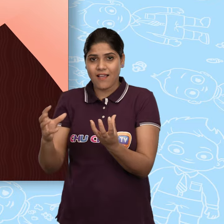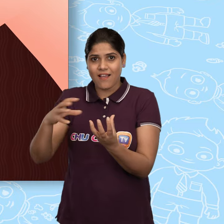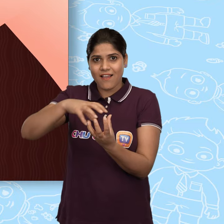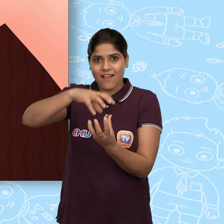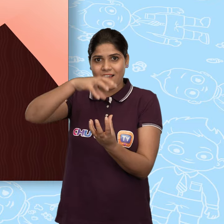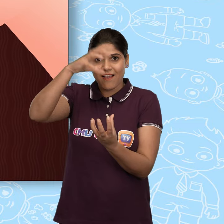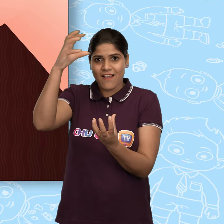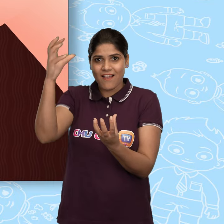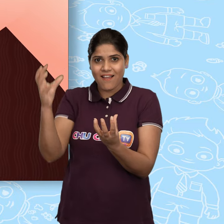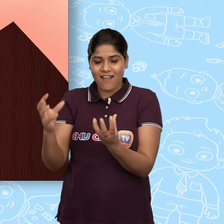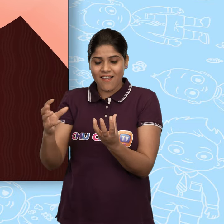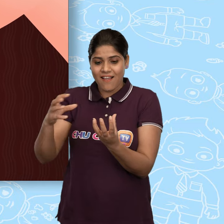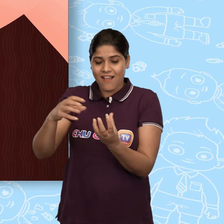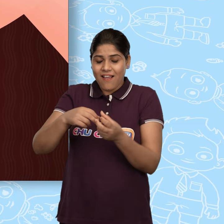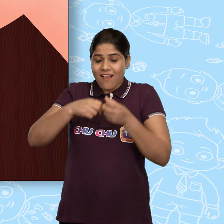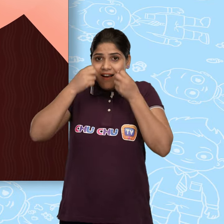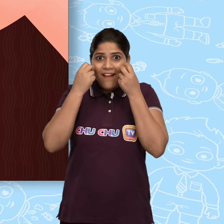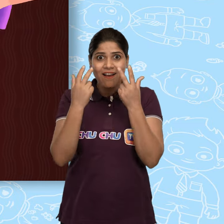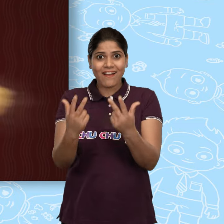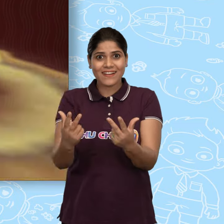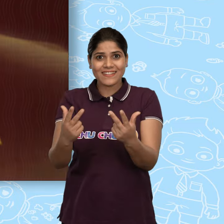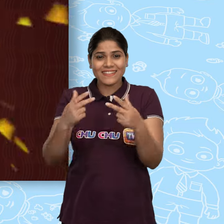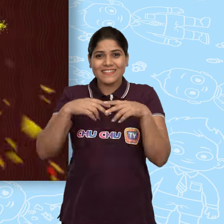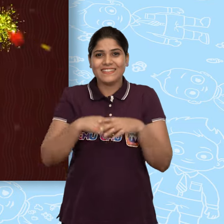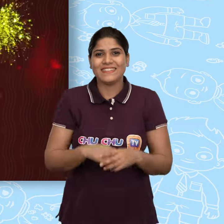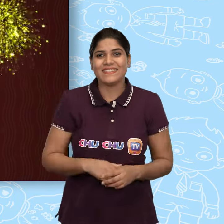खोल जा सप्राइज